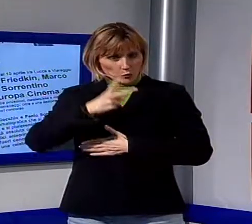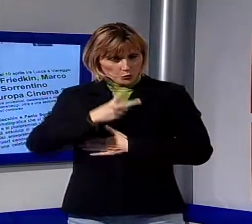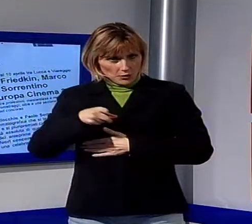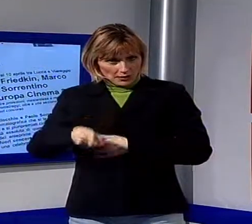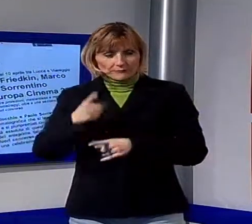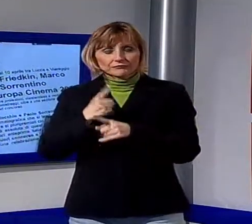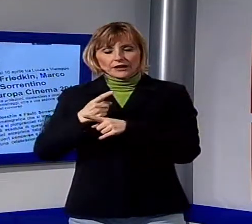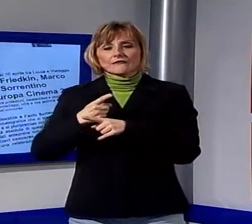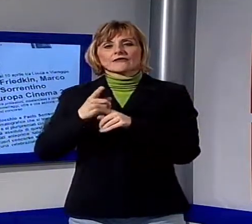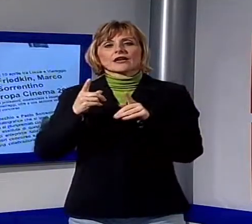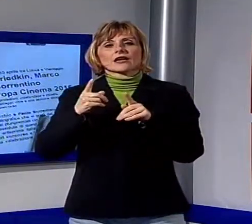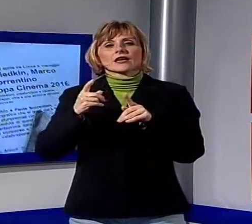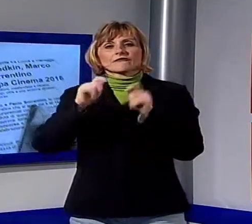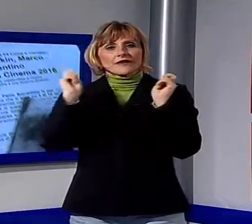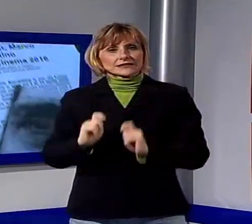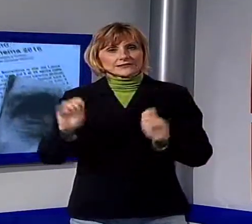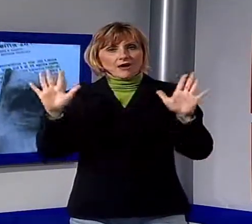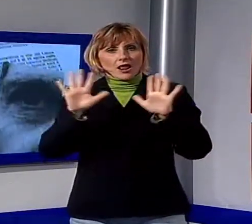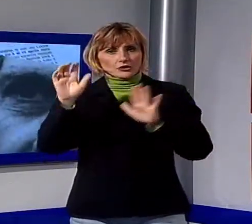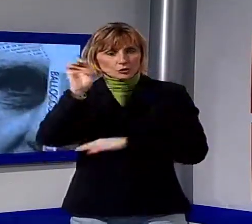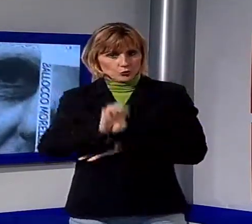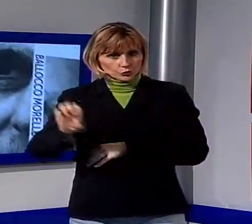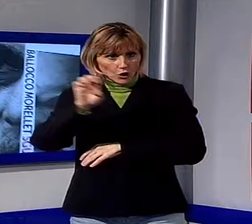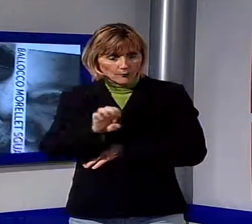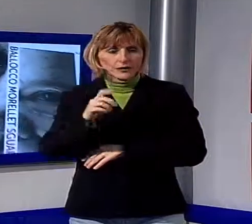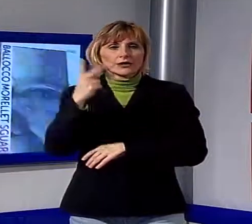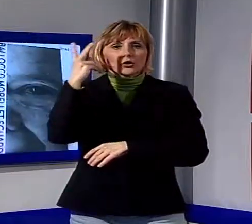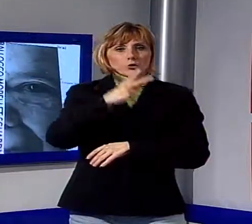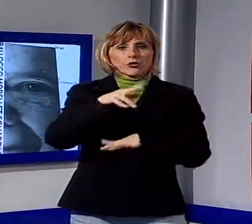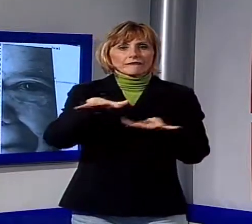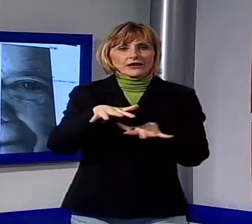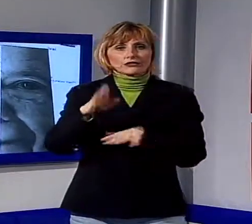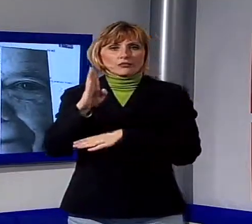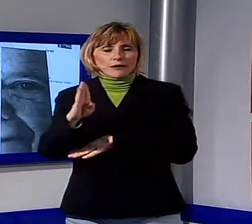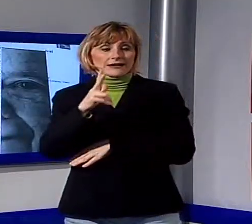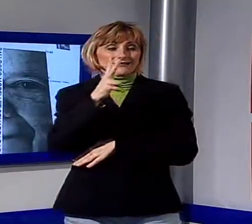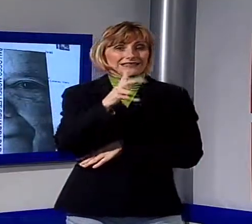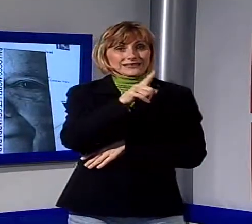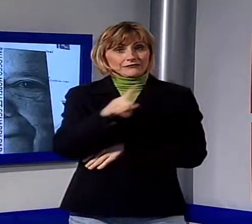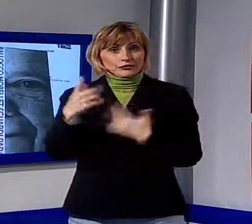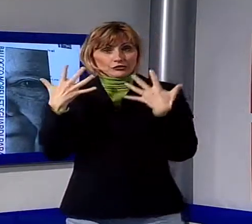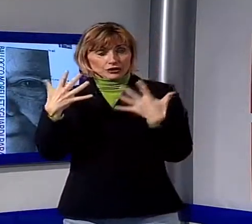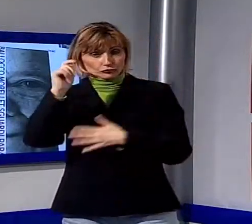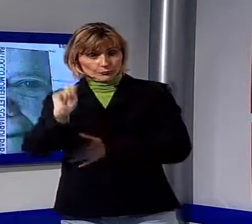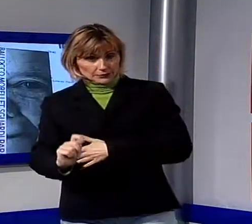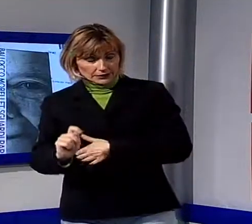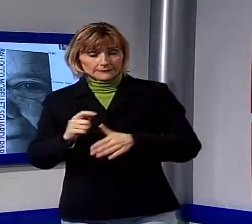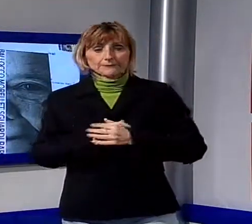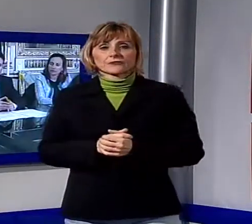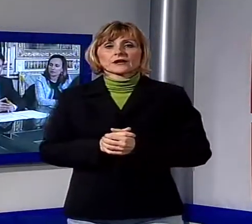cinematografica in programma Lucca, Viareggio e Barga dal 3 al 10 aprile. L'annuncio lo ha dato il patron del festival, Nicola Borrelli, nel